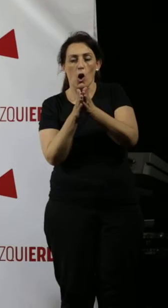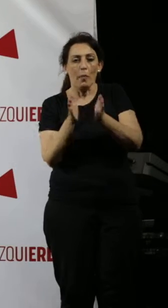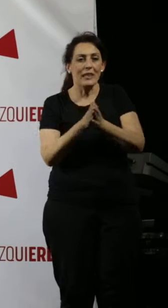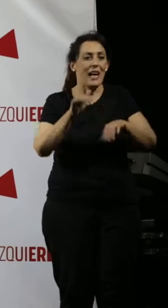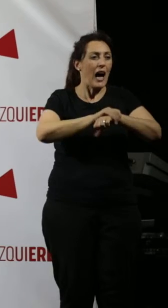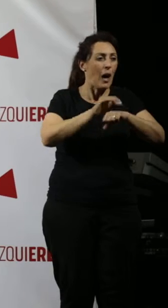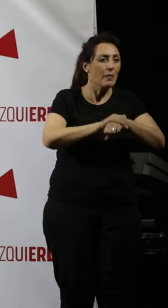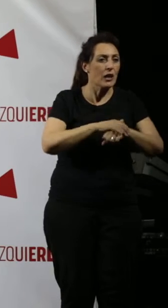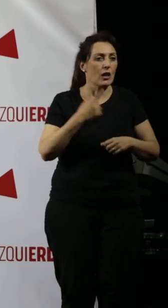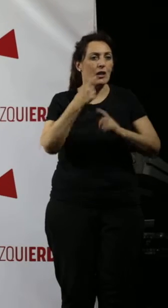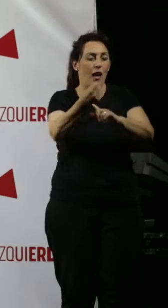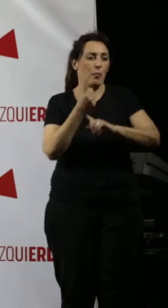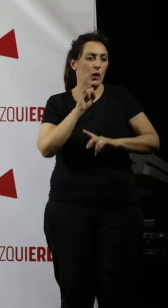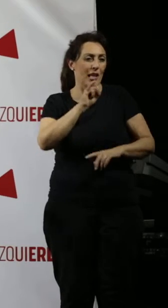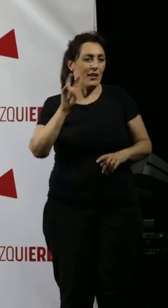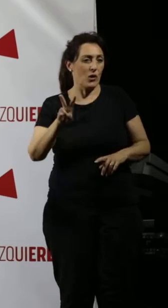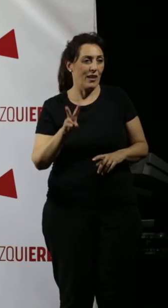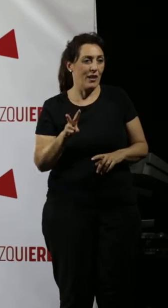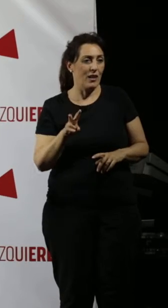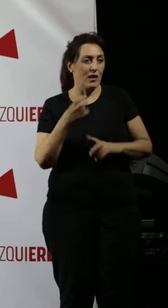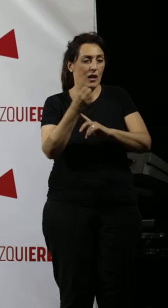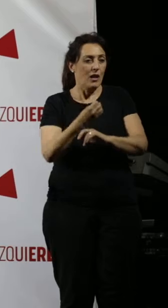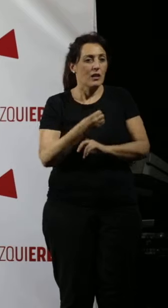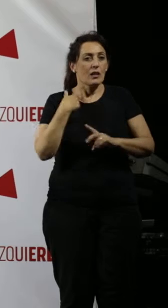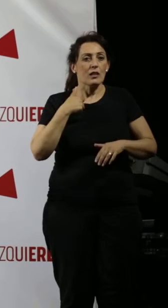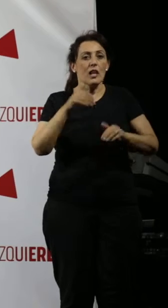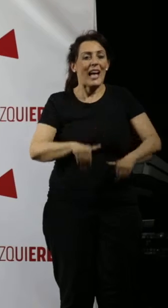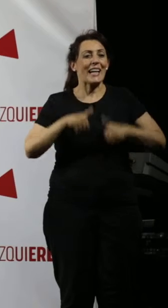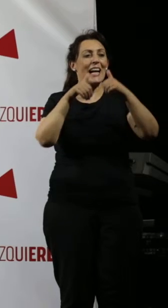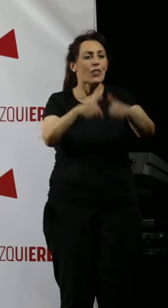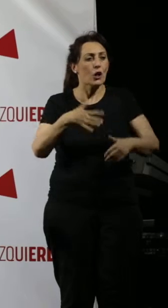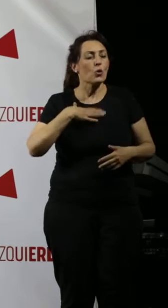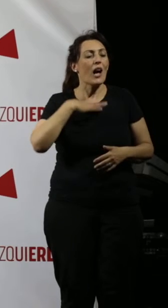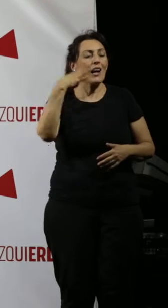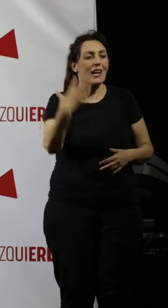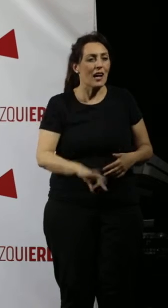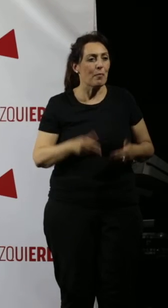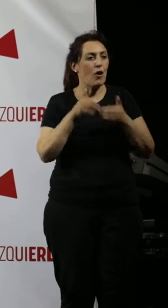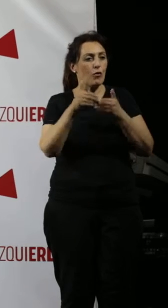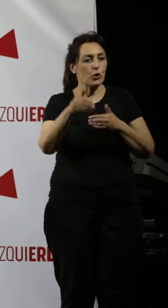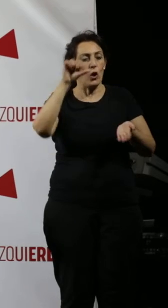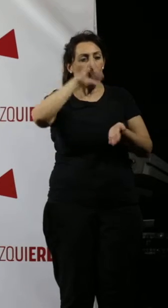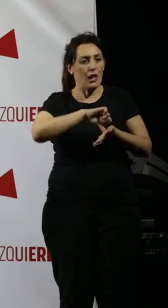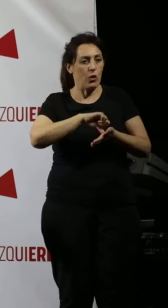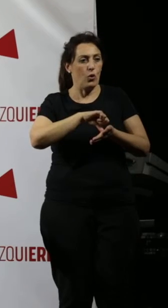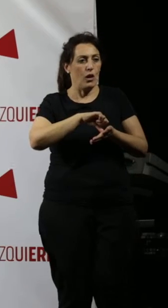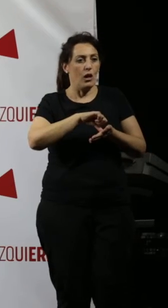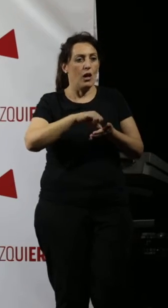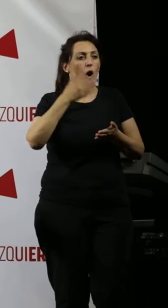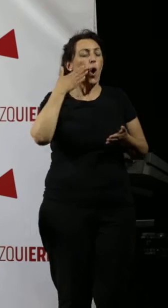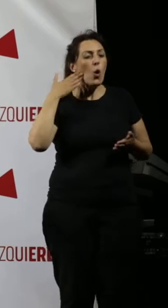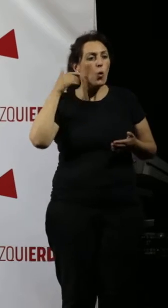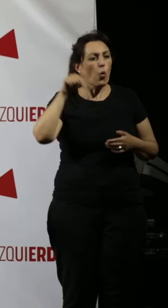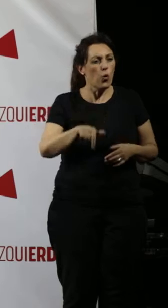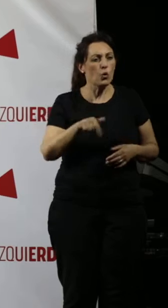a vuestras amistades, que nos apoyen. Que hay una candidatura que es capaz de dirigir el futuro de esta ciudad. Dirigirla con orgullo.